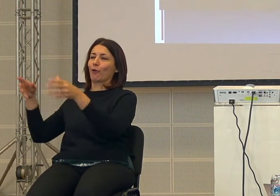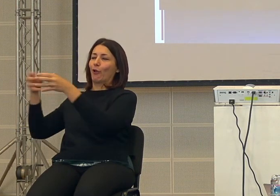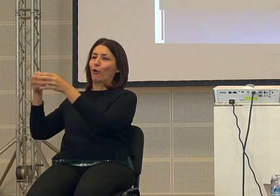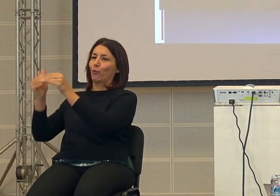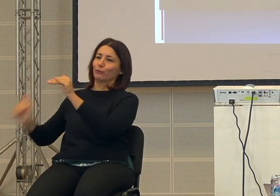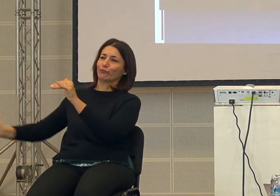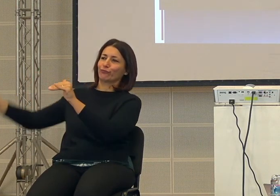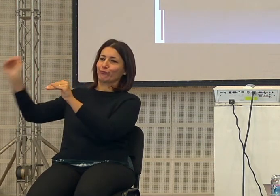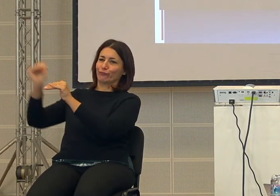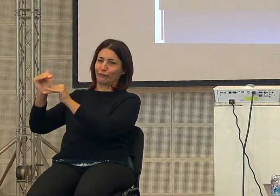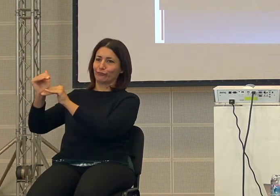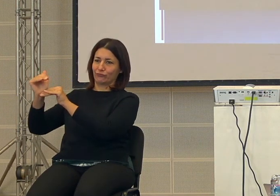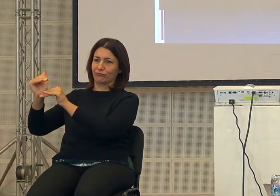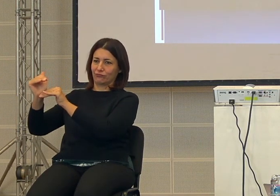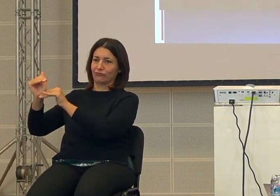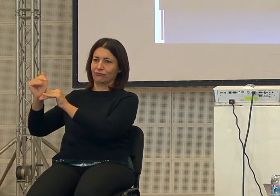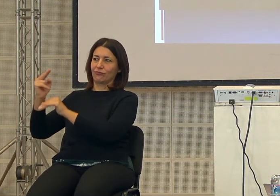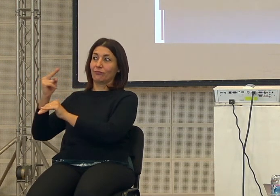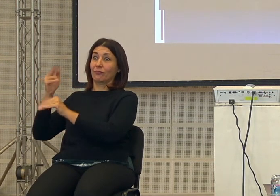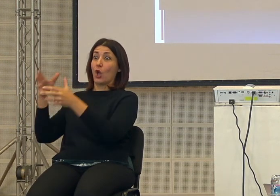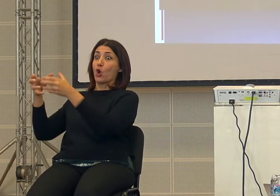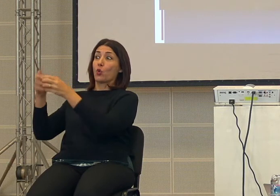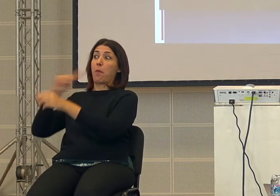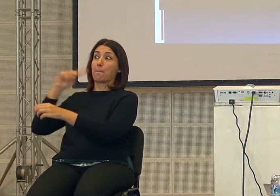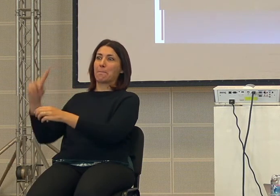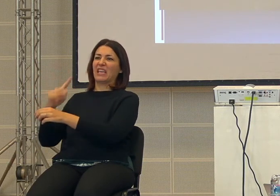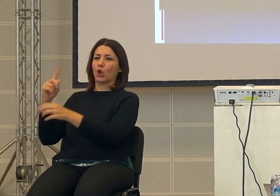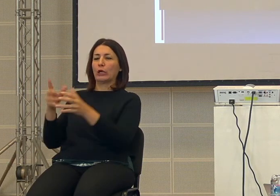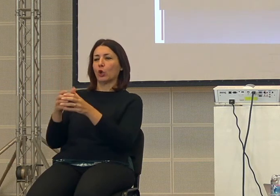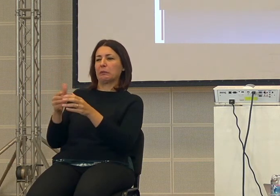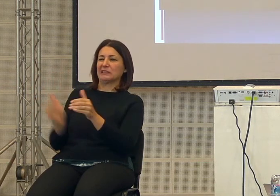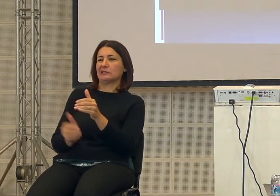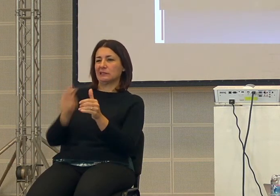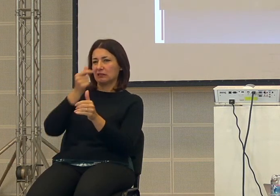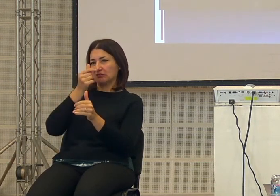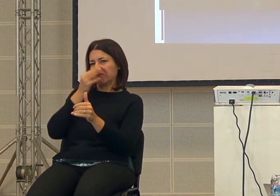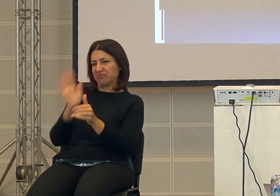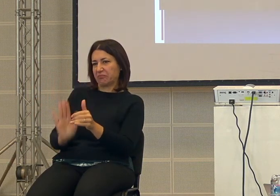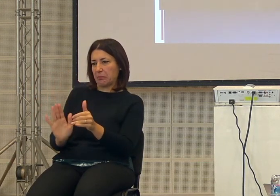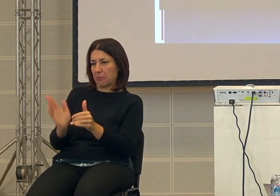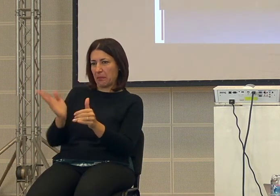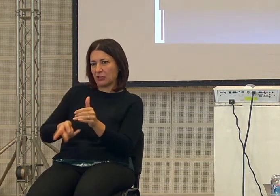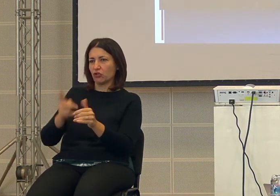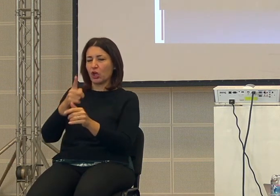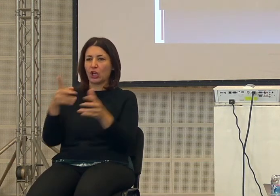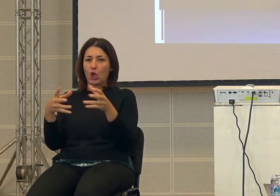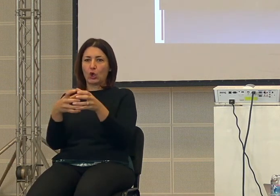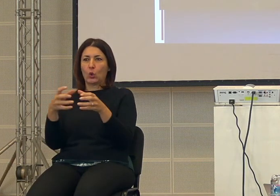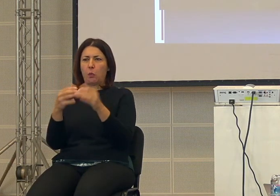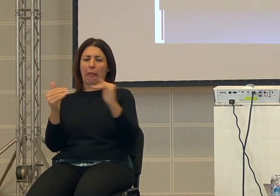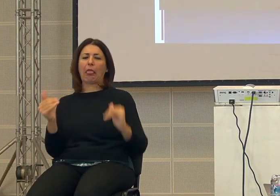è una ideologia razzista delle razze migliori e delle razze peggiori delle razze degenerie e delle razze invece